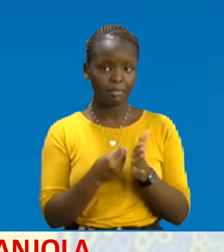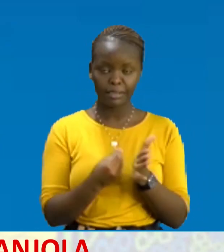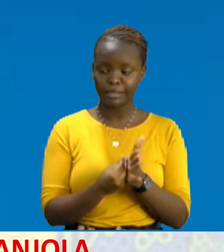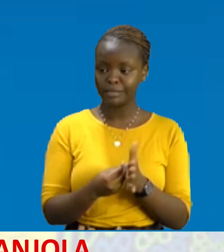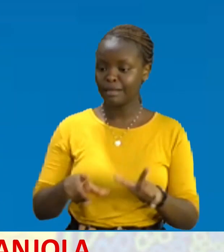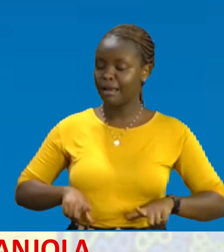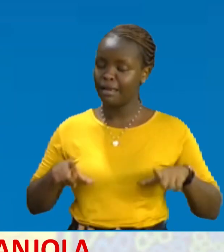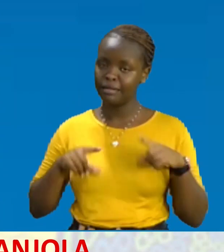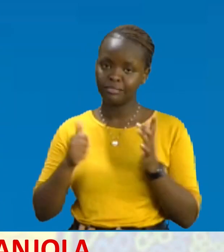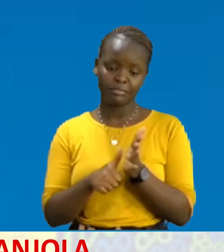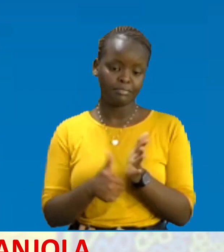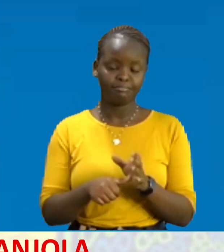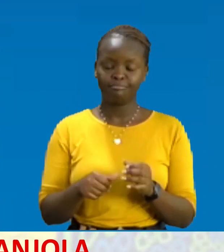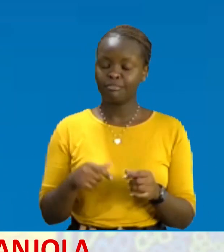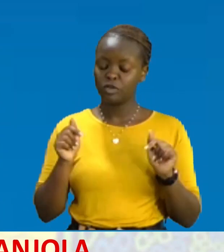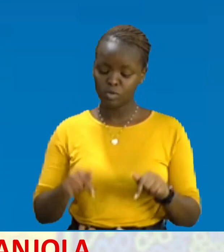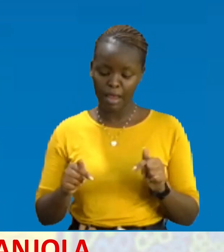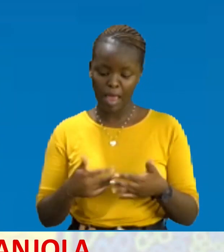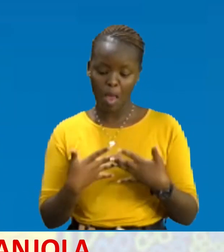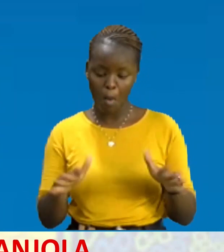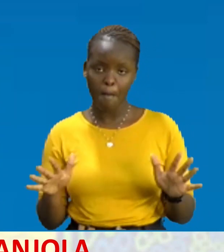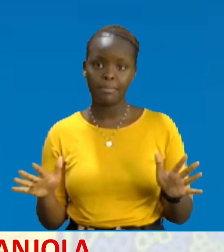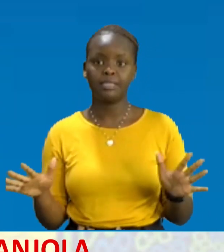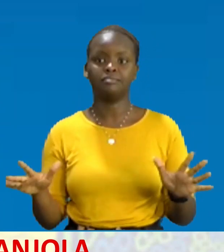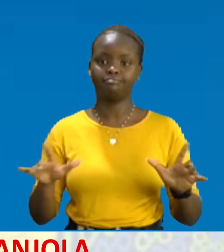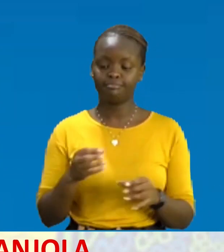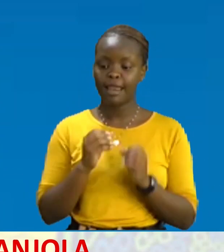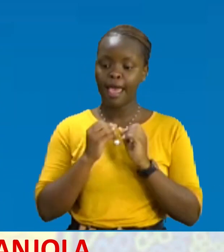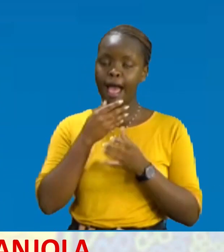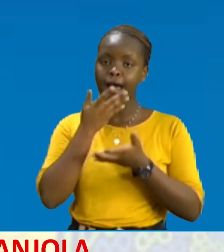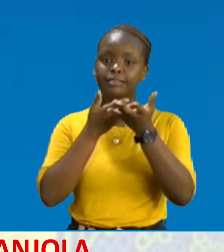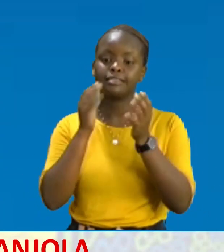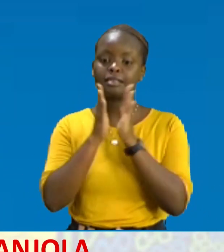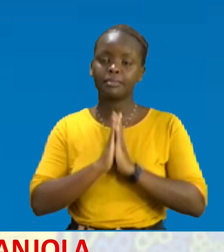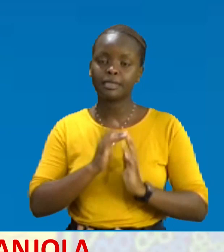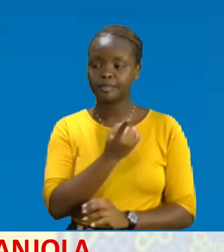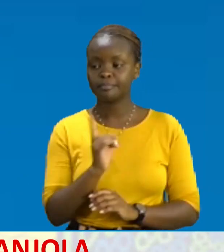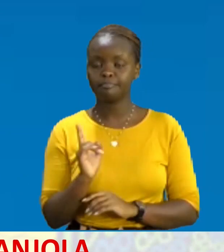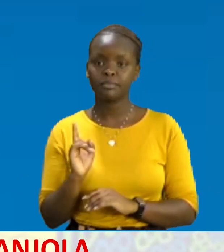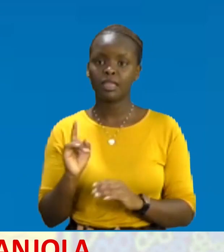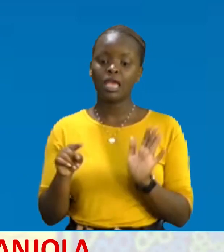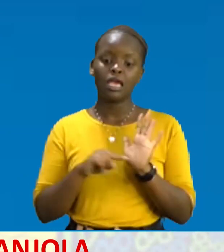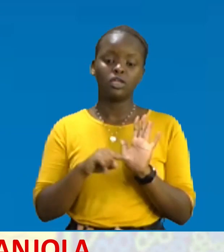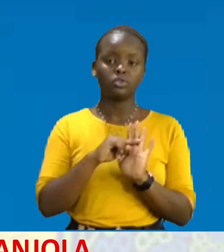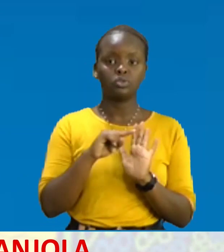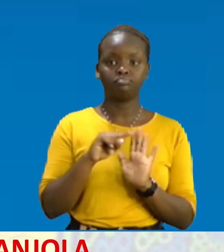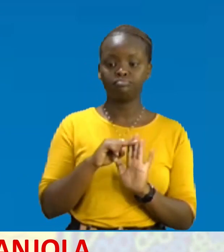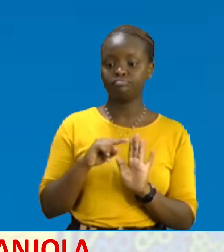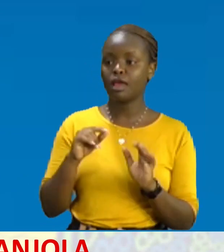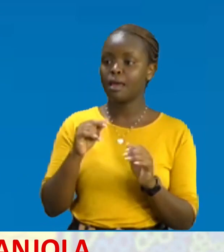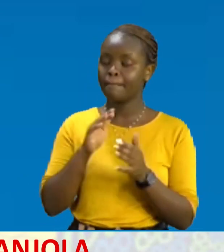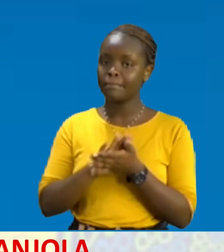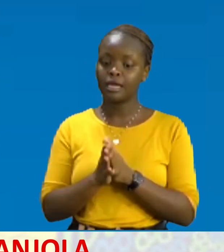Baba Siku ya leo Ukaifungue maisha yao Ukajibu maombi yao Katika jina la Yesu Program ya leo Ubuwana weo Program ya baraka jia watu